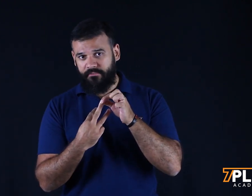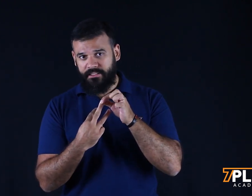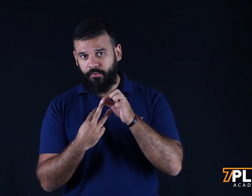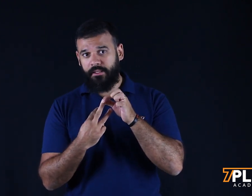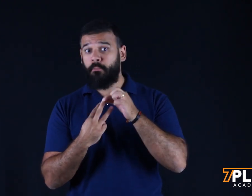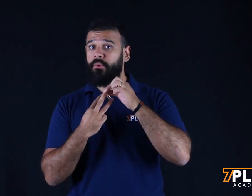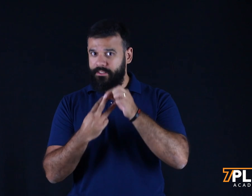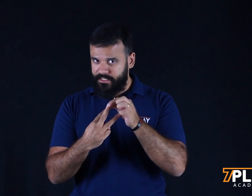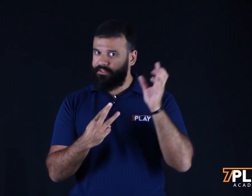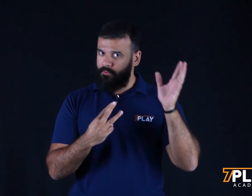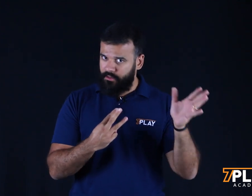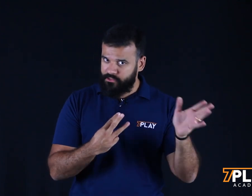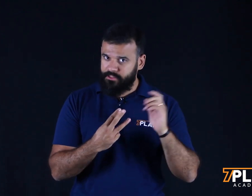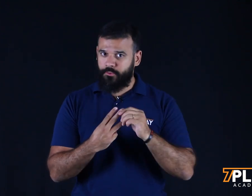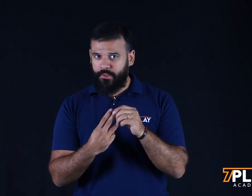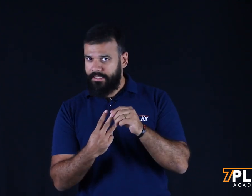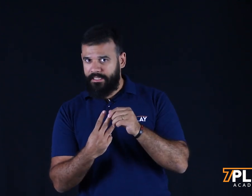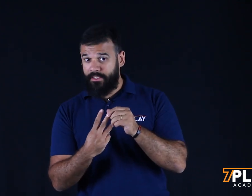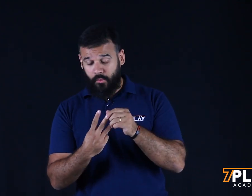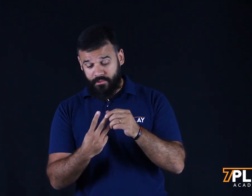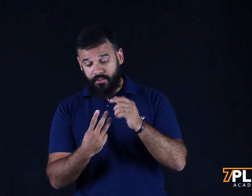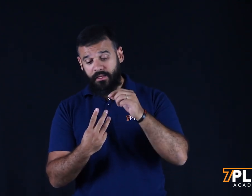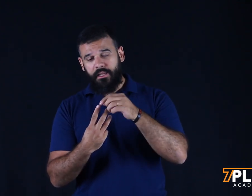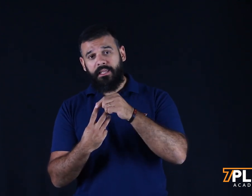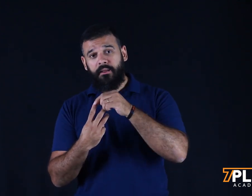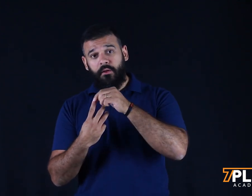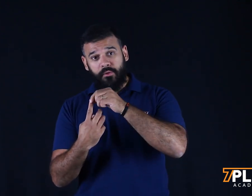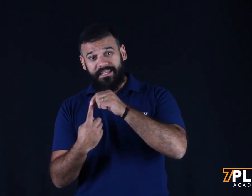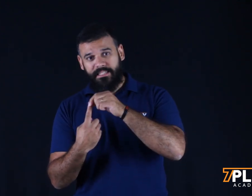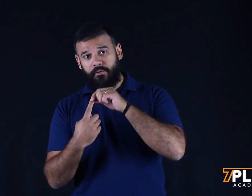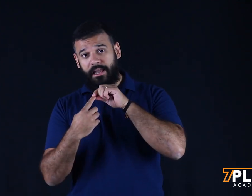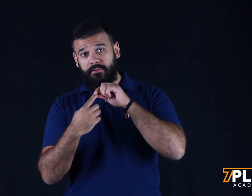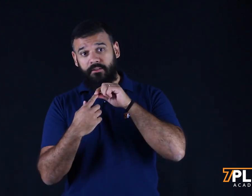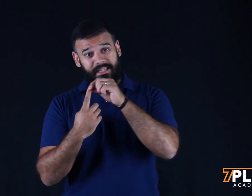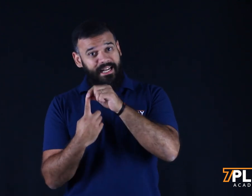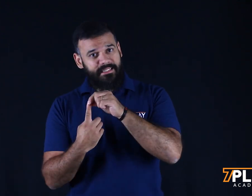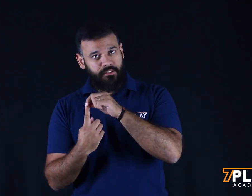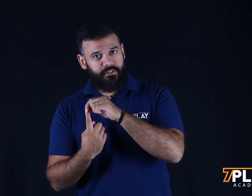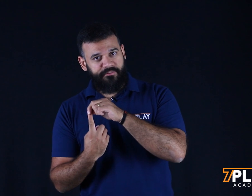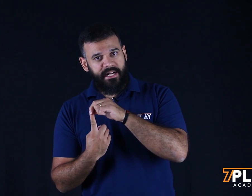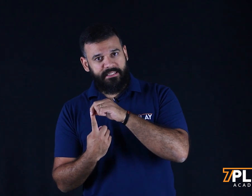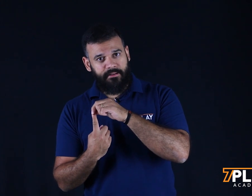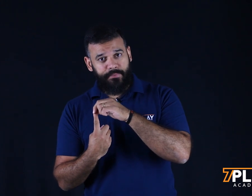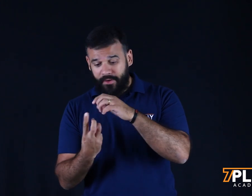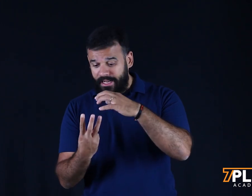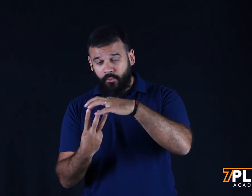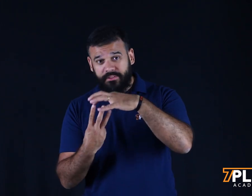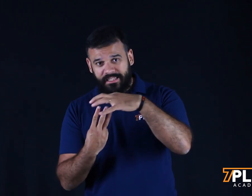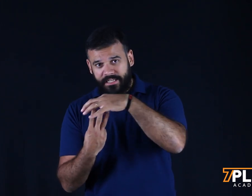no Facebook. Então, por isso que a gente vai ter uma aula só de público aqui também no curso. E o terceiro é usando criativos diferentes. Então, ele é um dos três